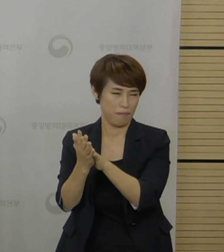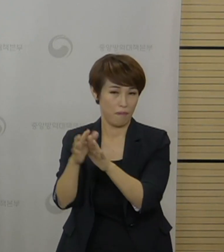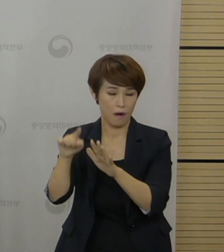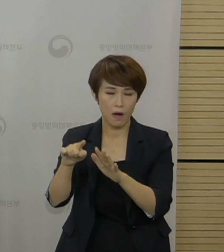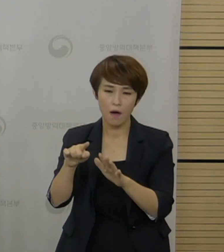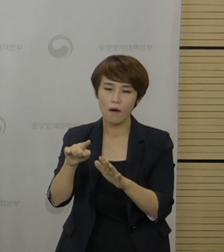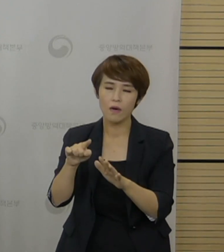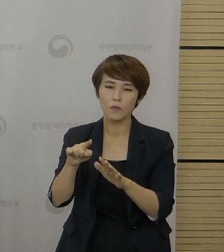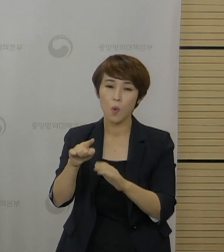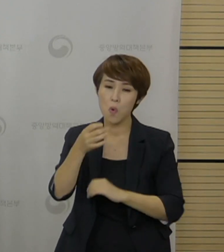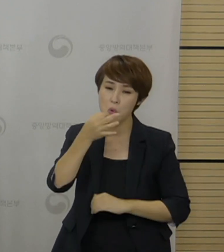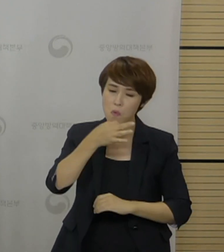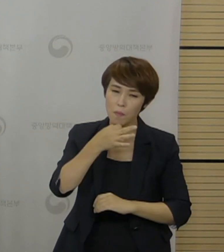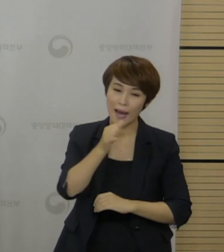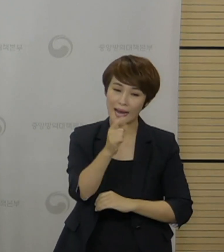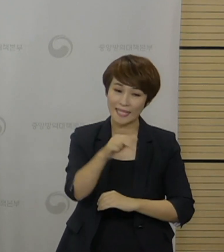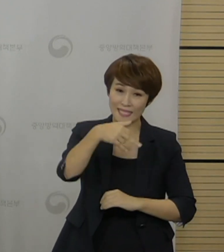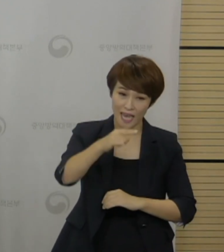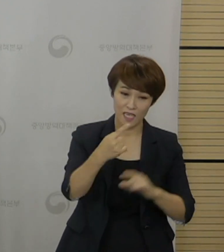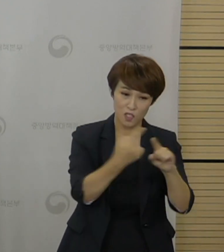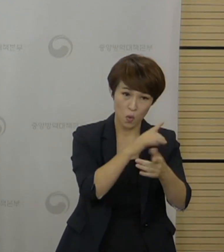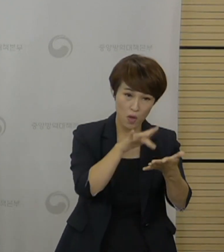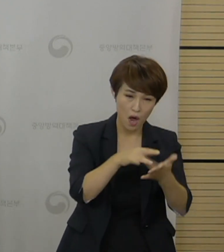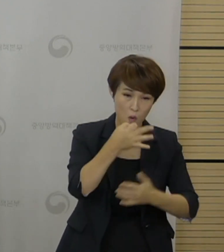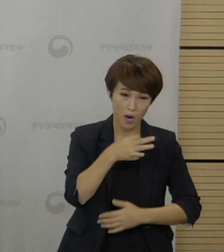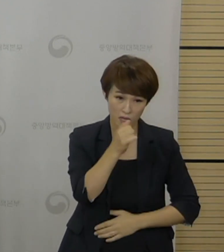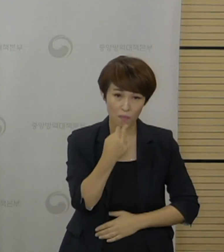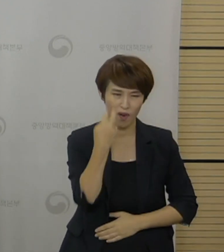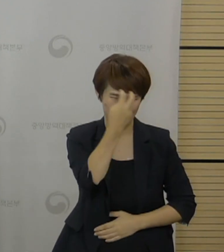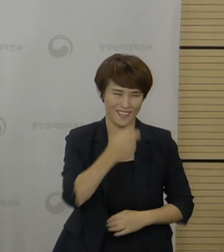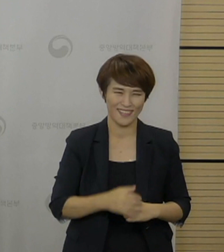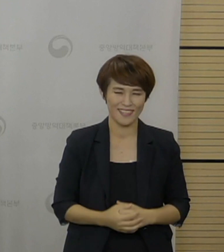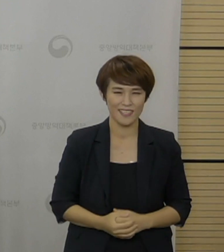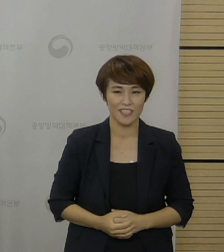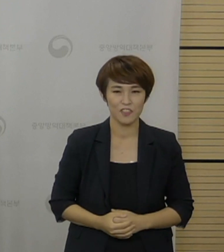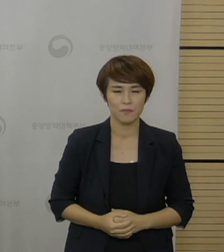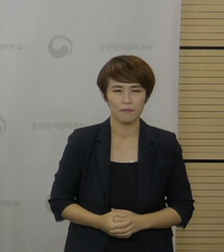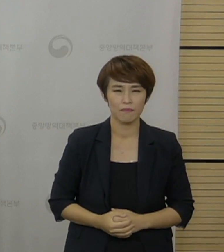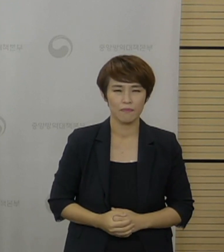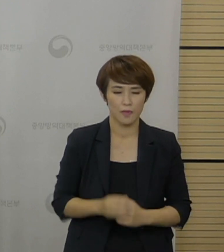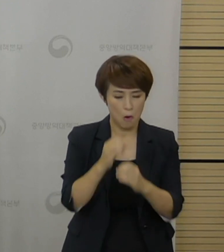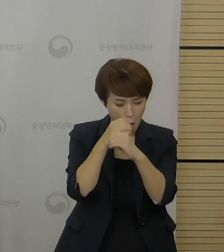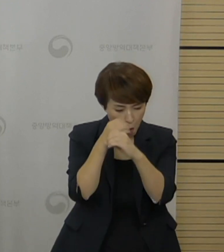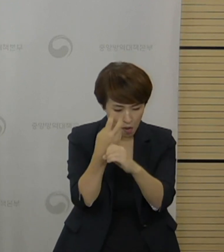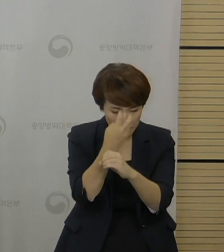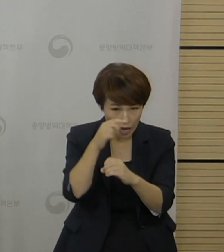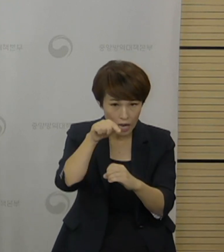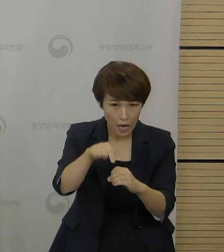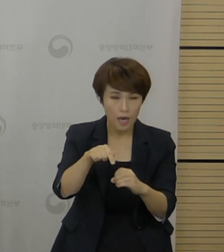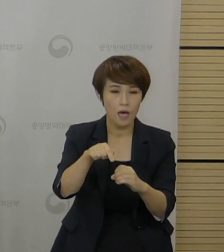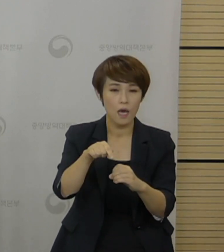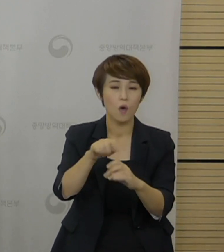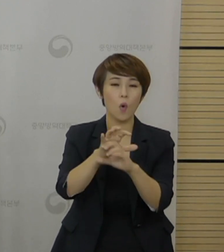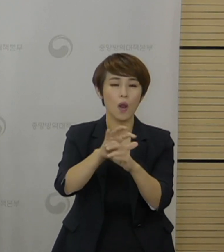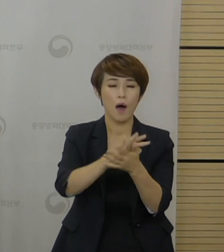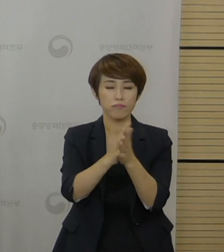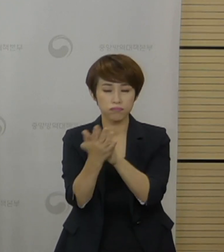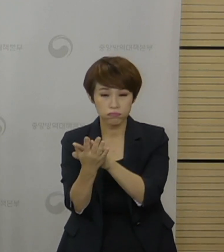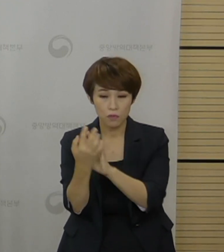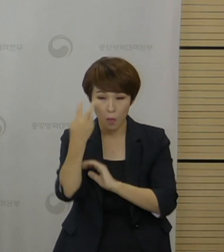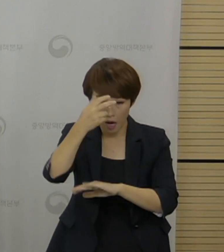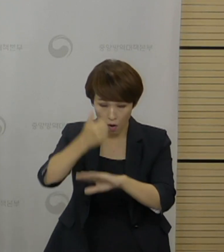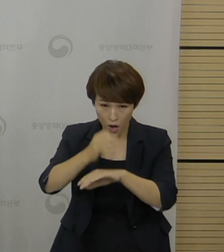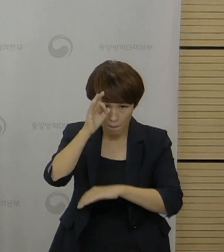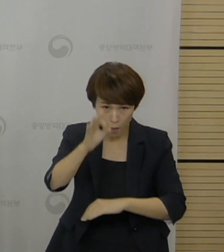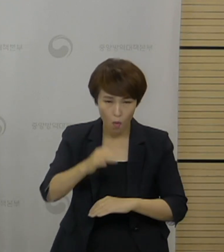효능평가 결과입니다. 세포주 수준의 코로나19 변이 바이러스에 대한 국내 항체 치료제의 효능을 분석한 결과